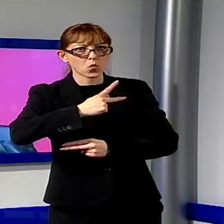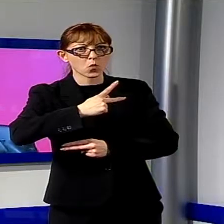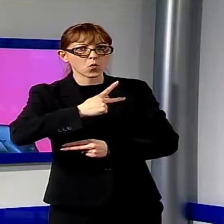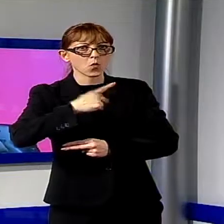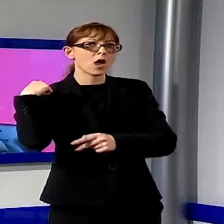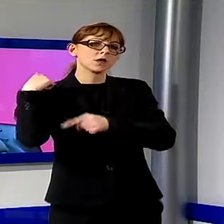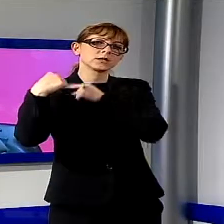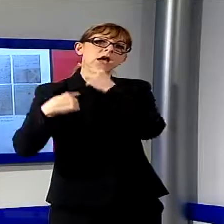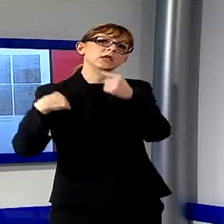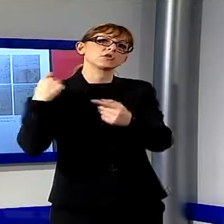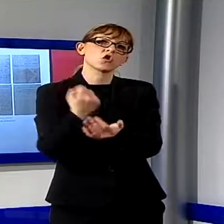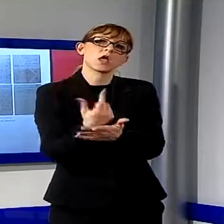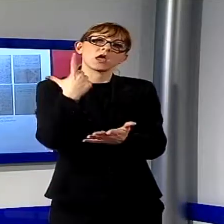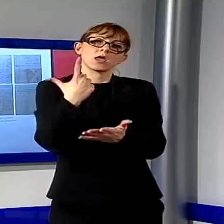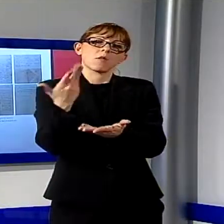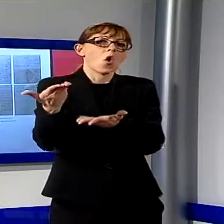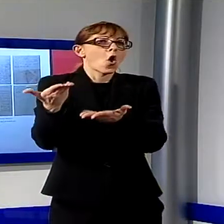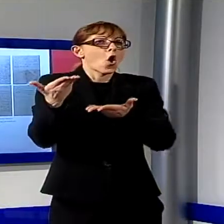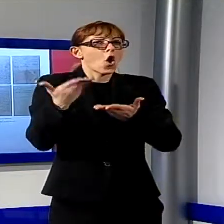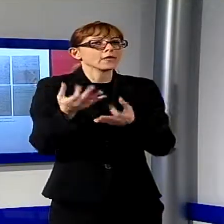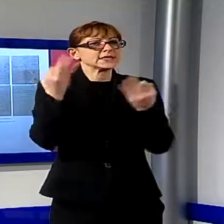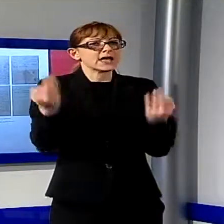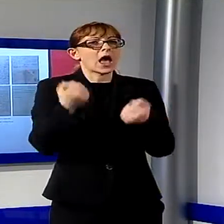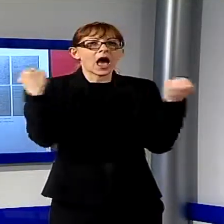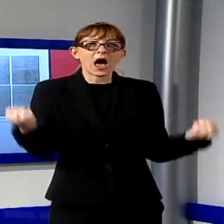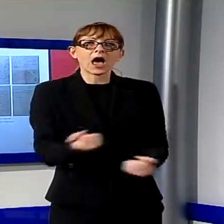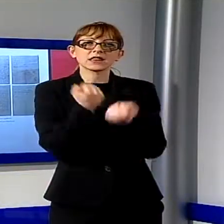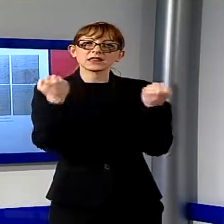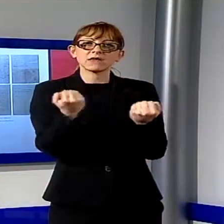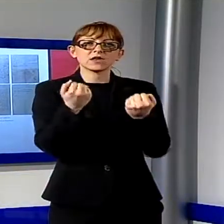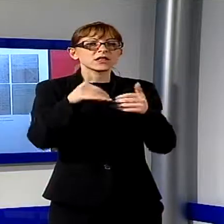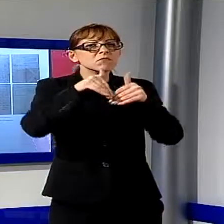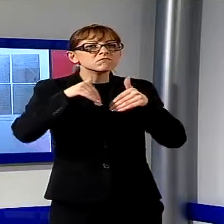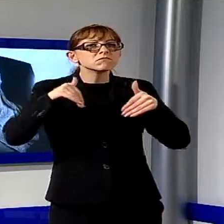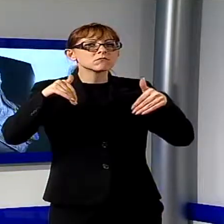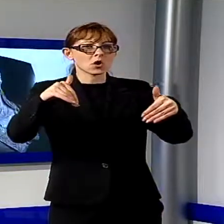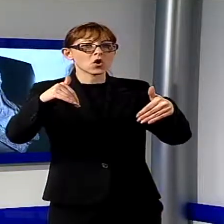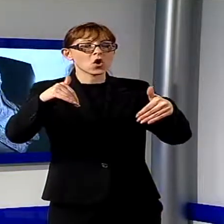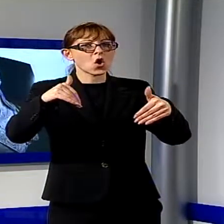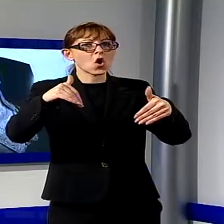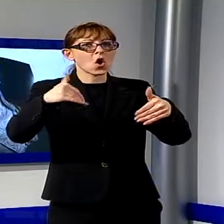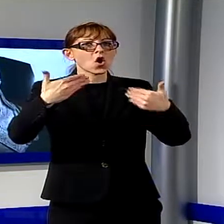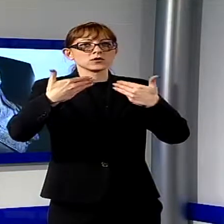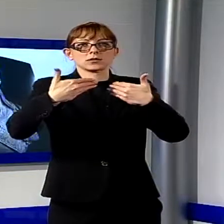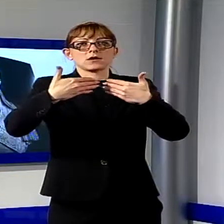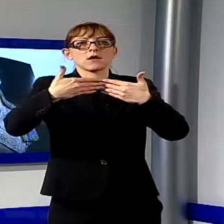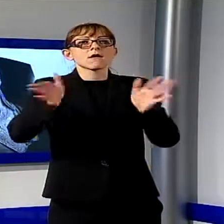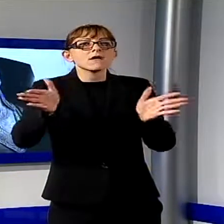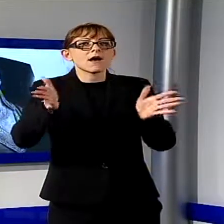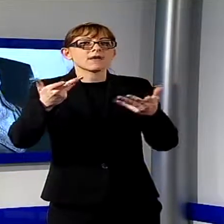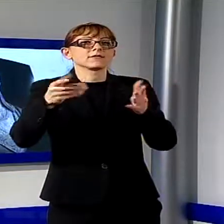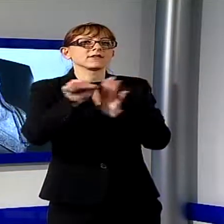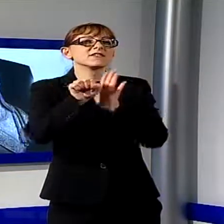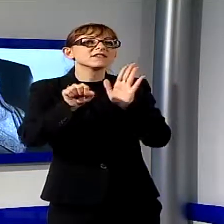Stato riesce sempre ad ospitare iniziative e contributi che ingrandiscono e ampliano la